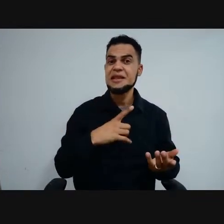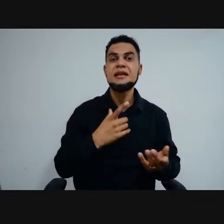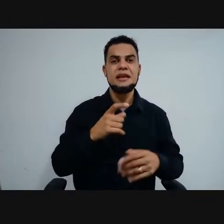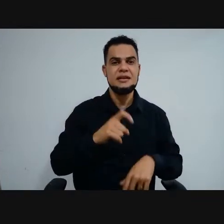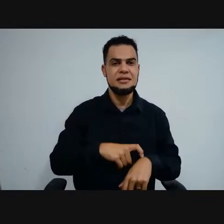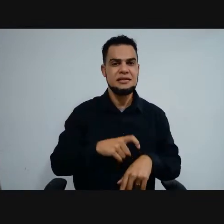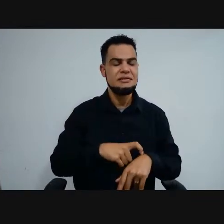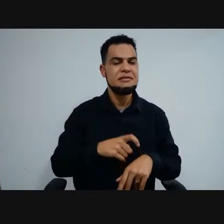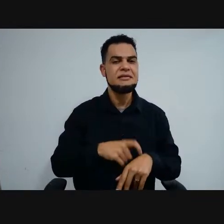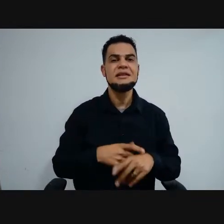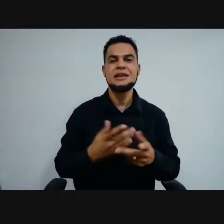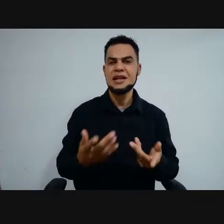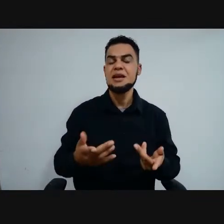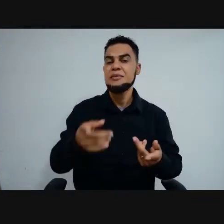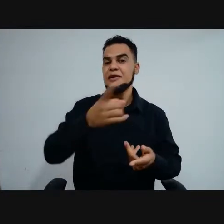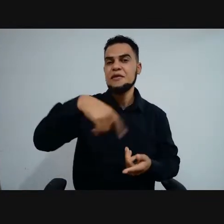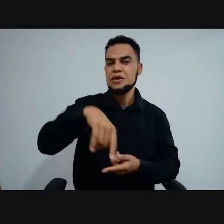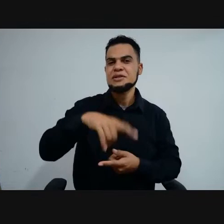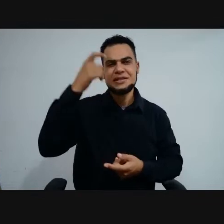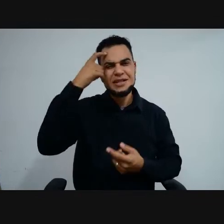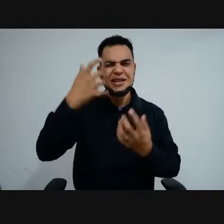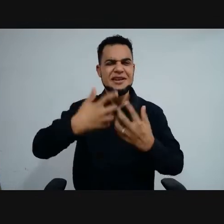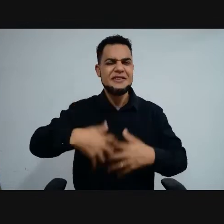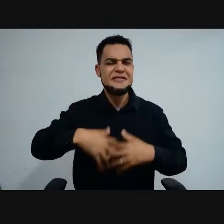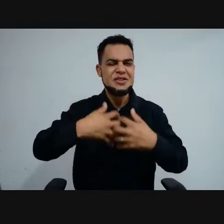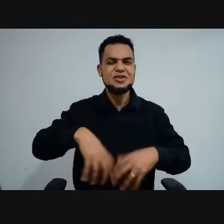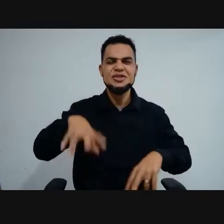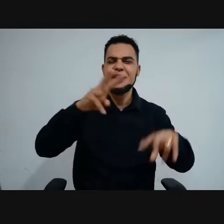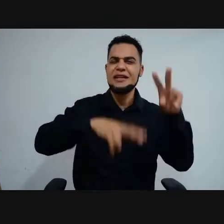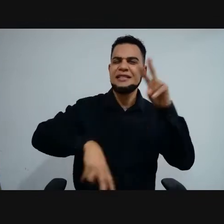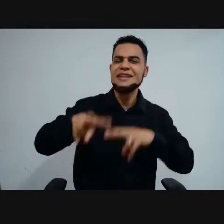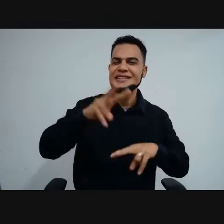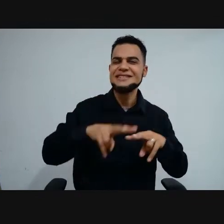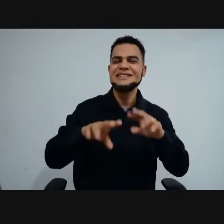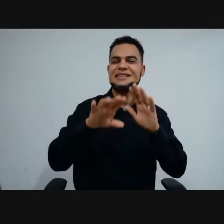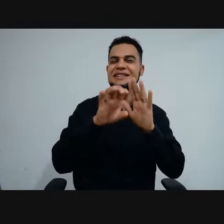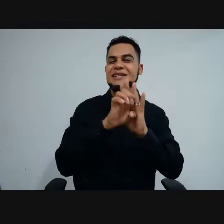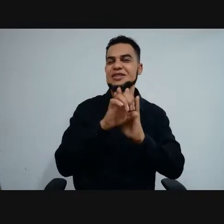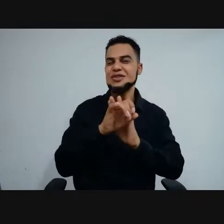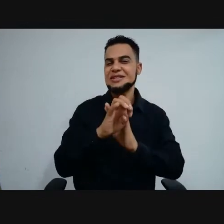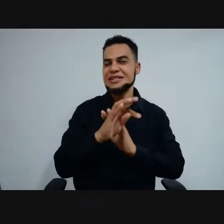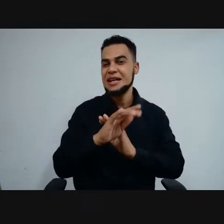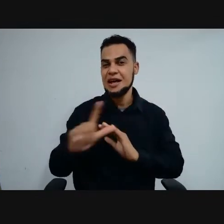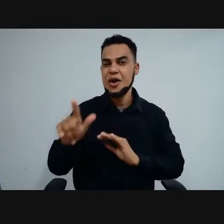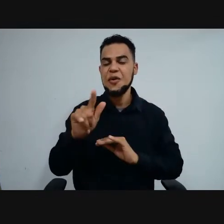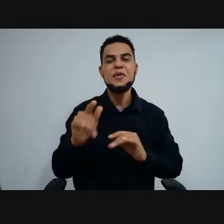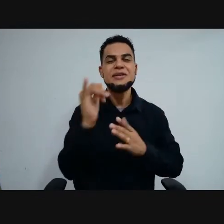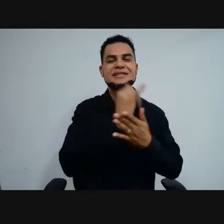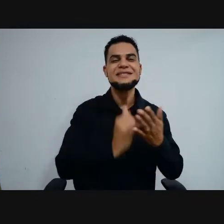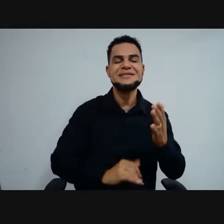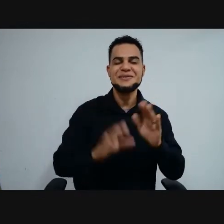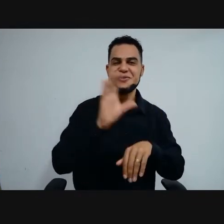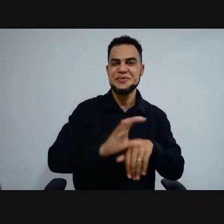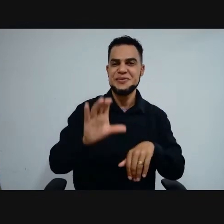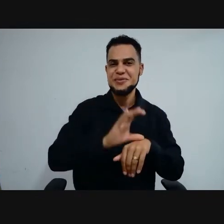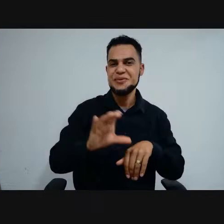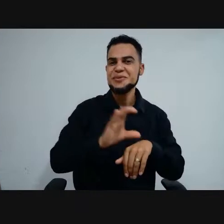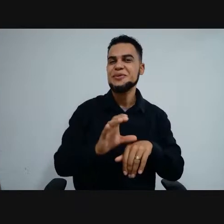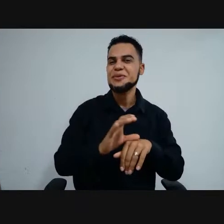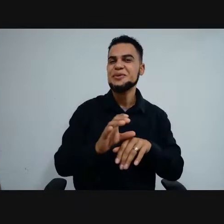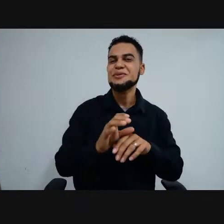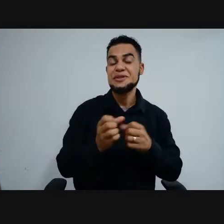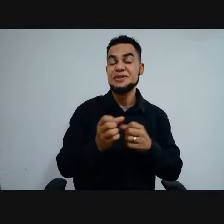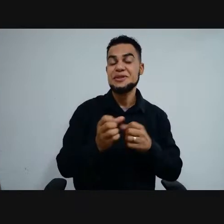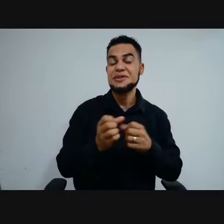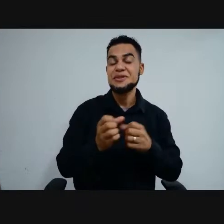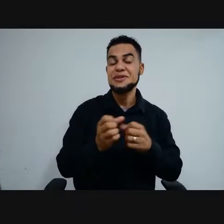para vocês refletirem, analisarem o edital e se inscreverem para os nossos cursos, os cursos ofertados nos 18 campos,